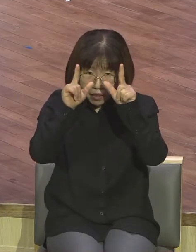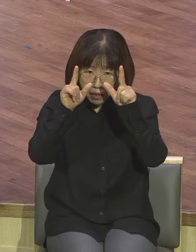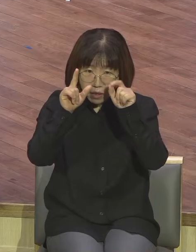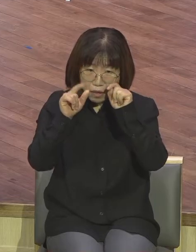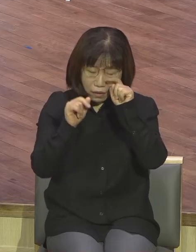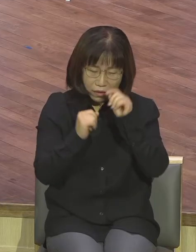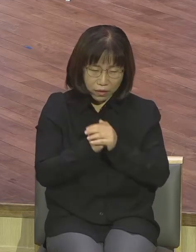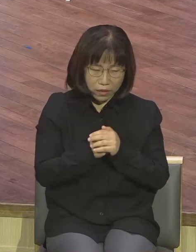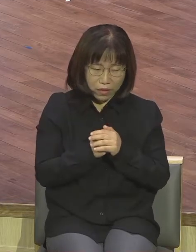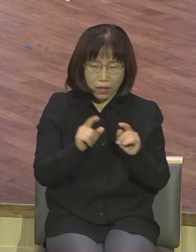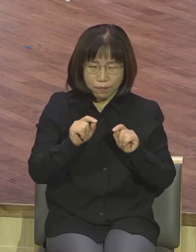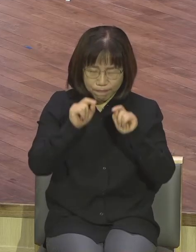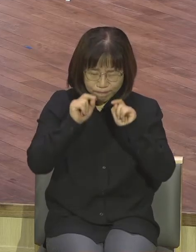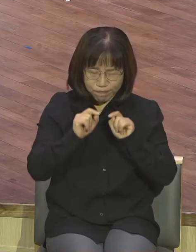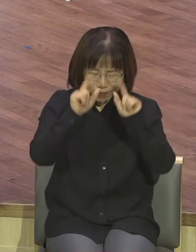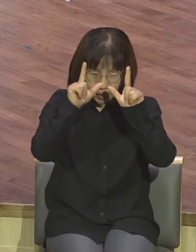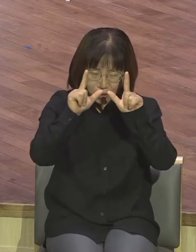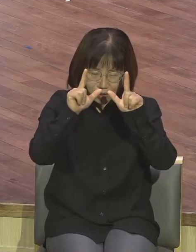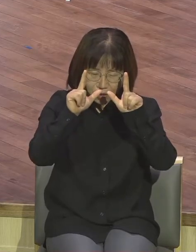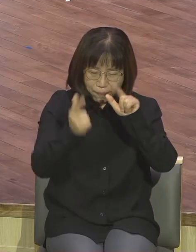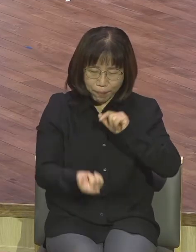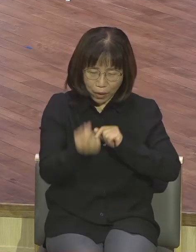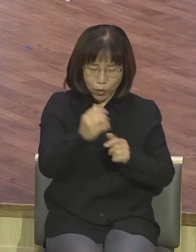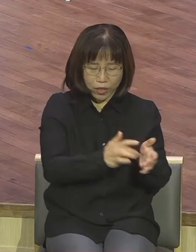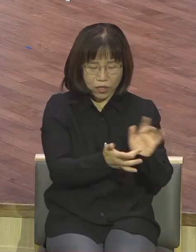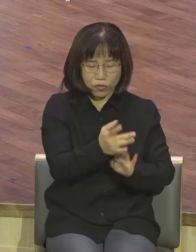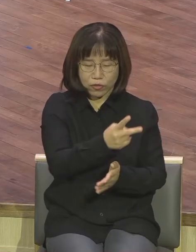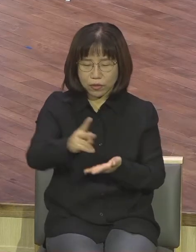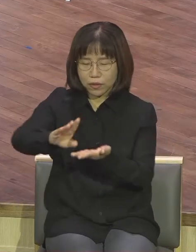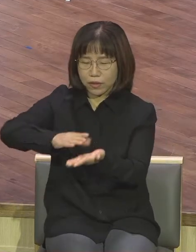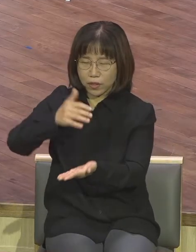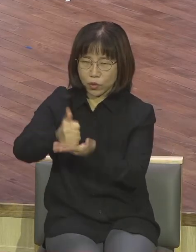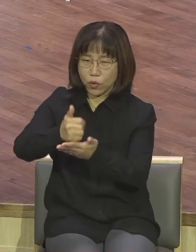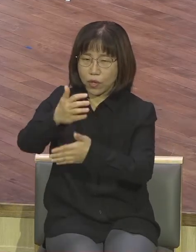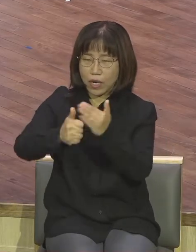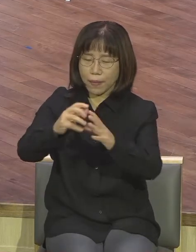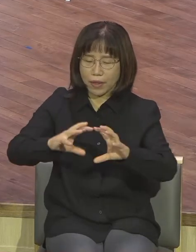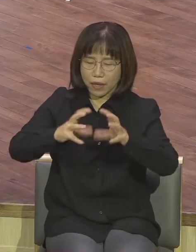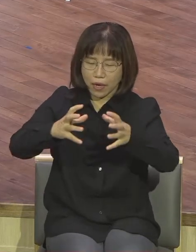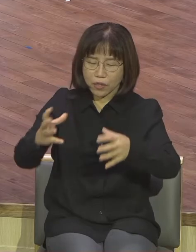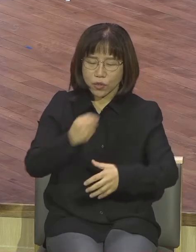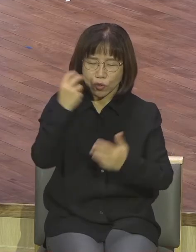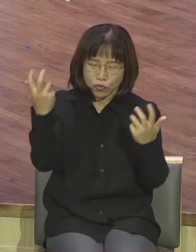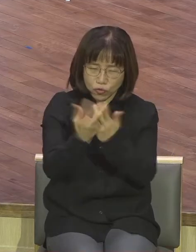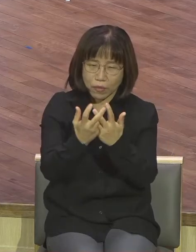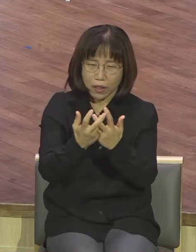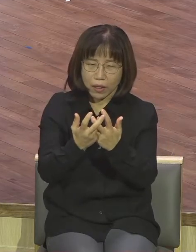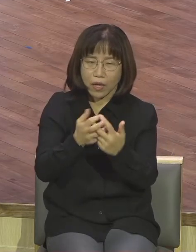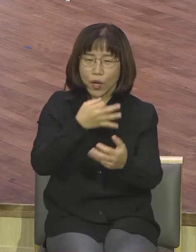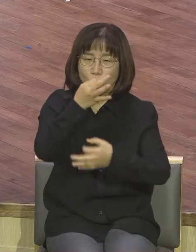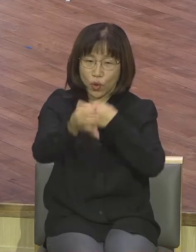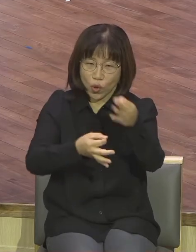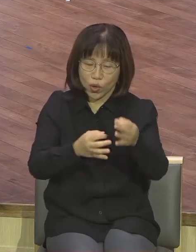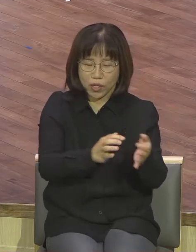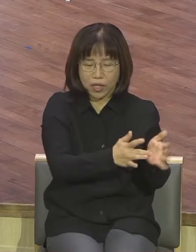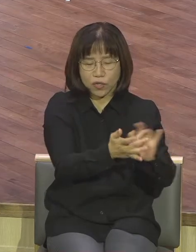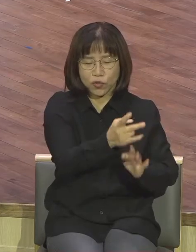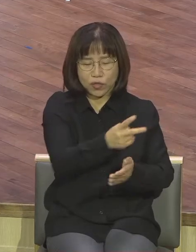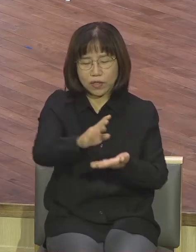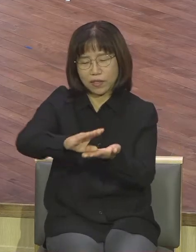합니까 예수는 그리스도 하나님 말아 성령 충만 아멘 예수는 그리스도 하나님 말아 성령